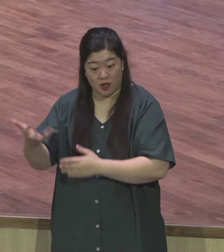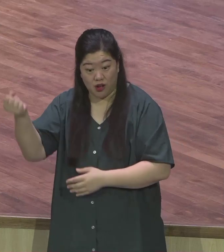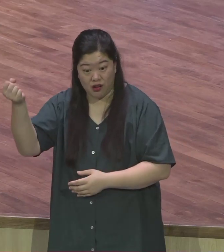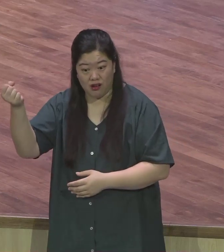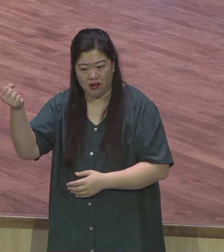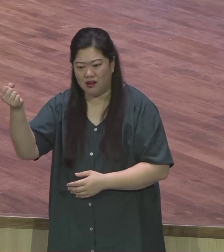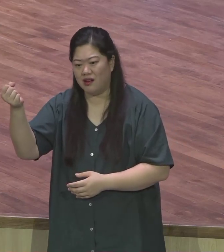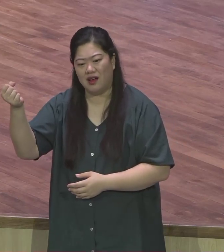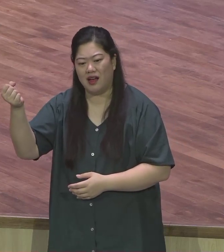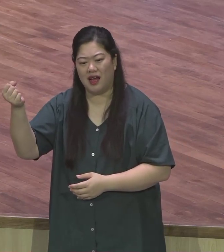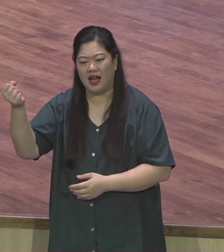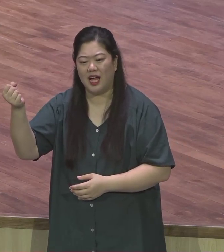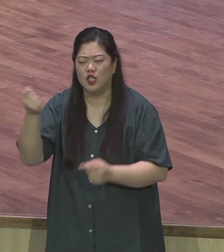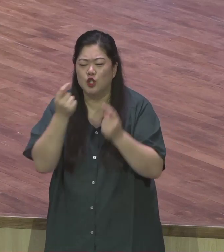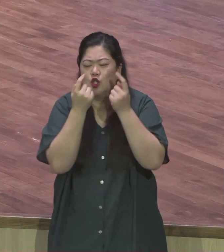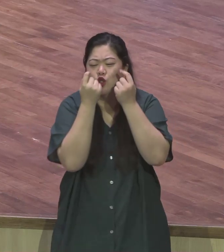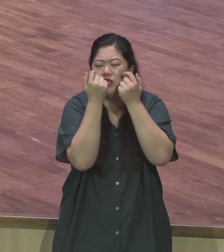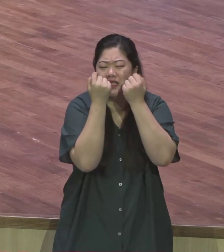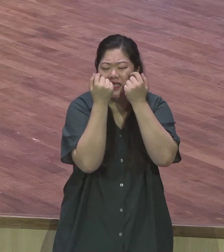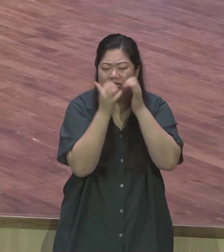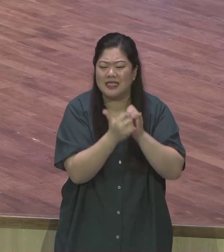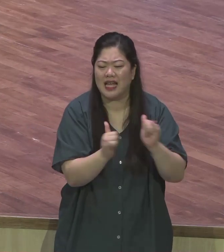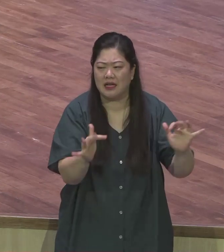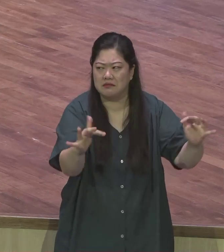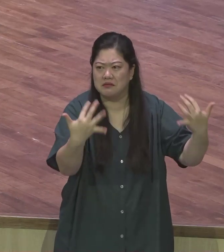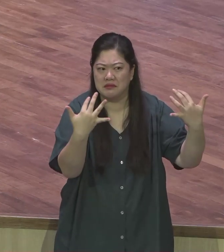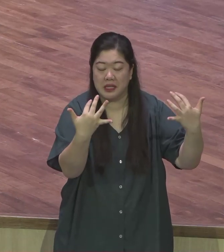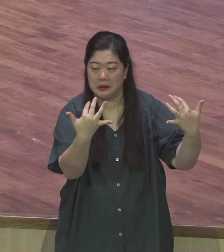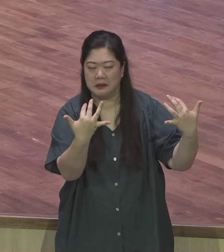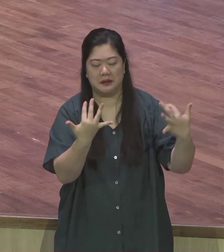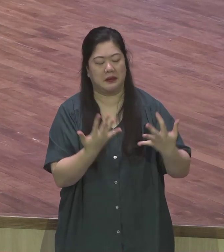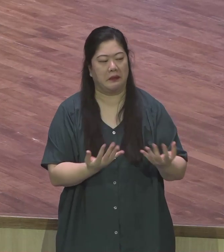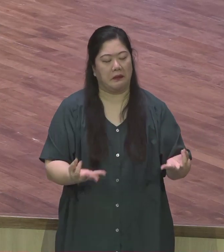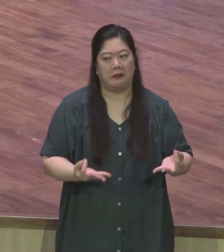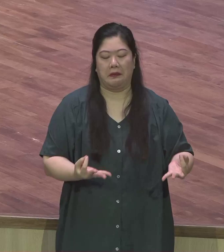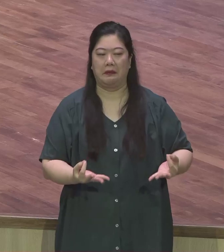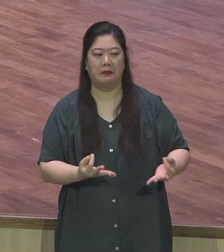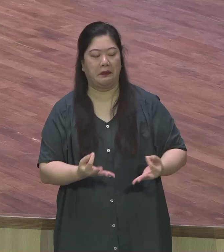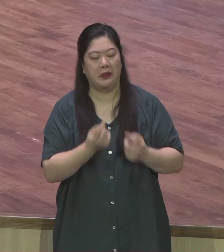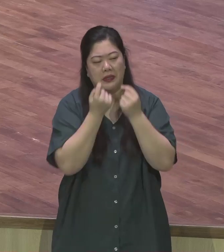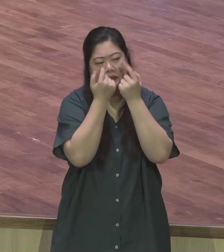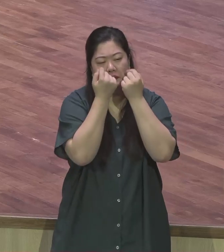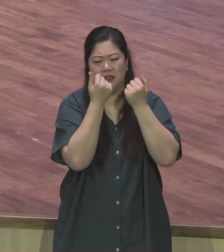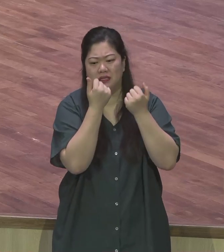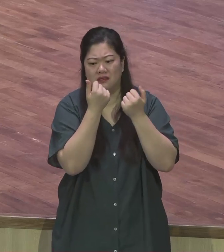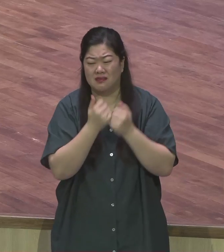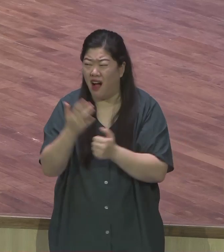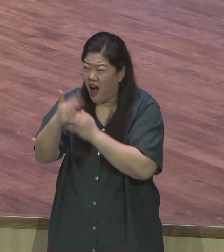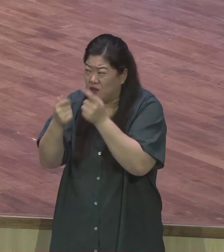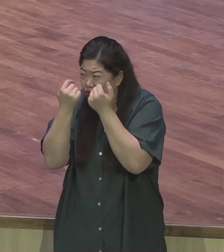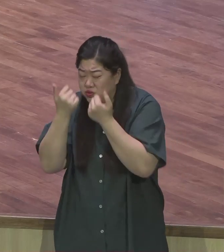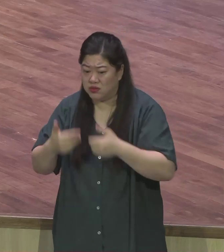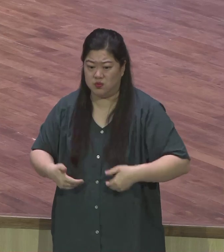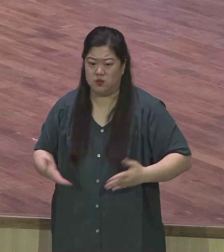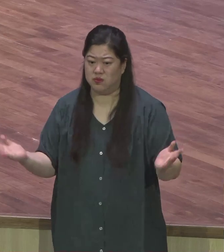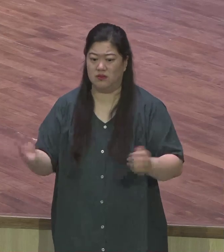사람을 의식하는 것에서부터 시작이 되었다는 것입니다 오늘 사절 말씀해 보면 내가 내 친구 너에게 말하노니